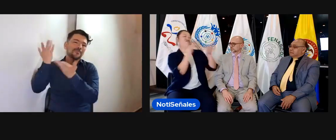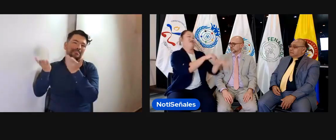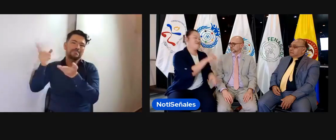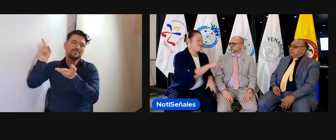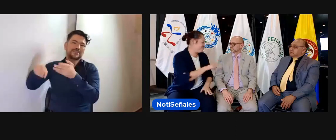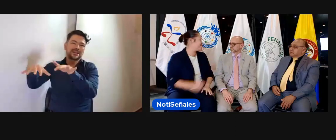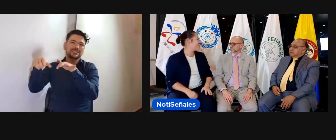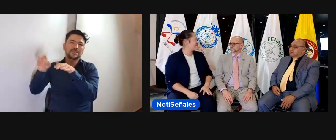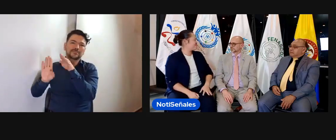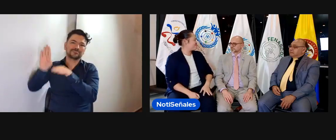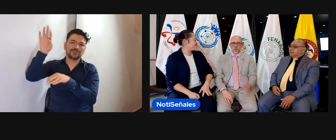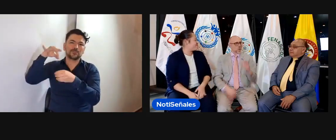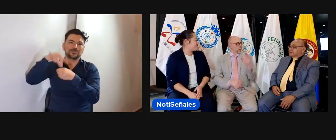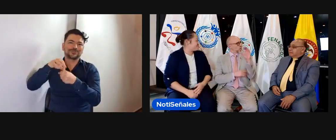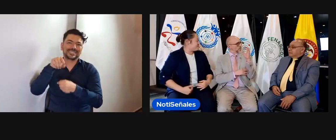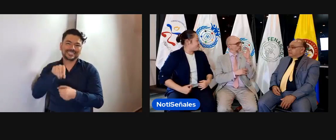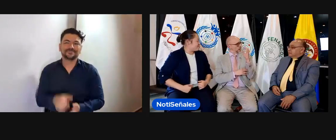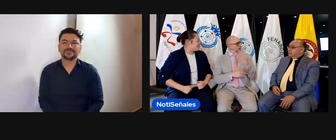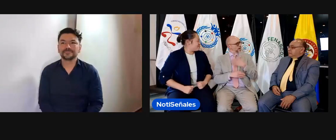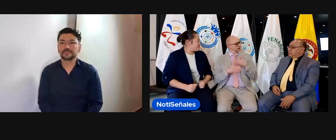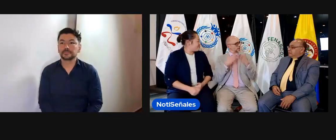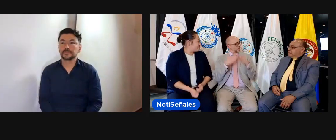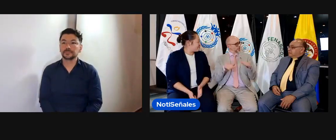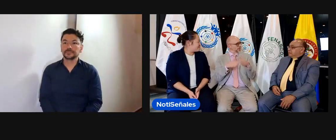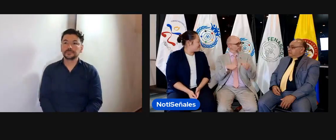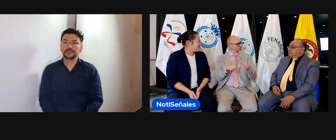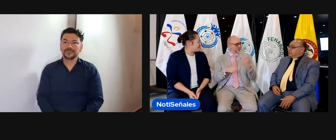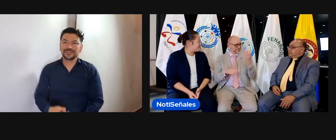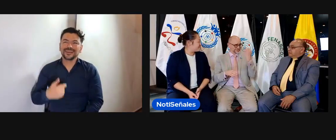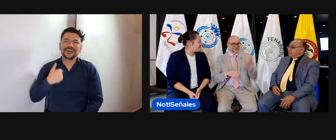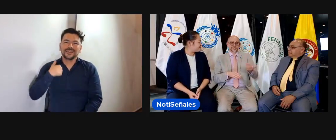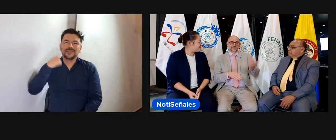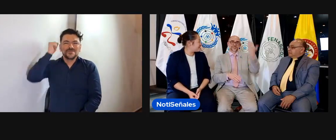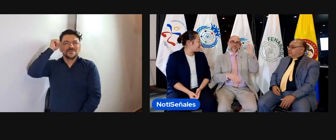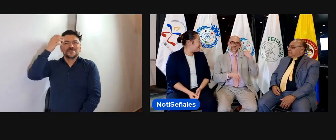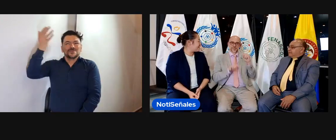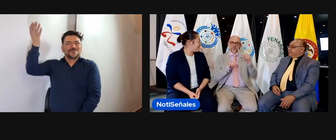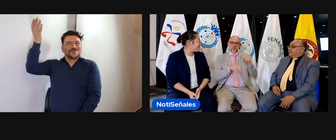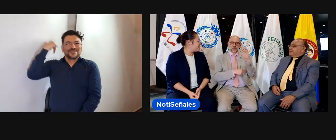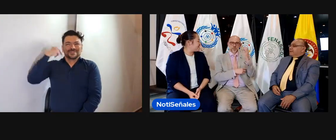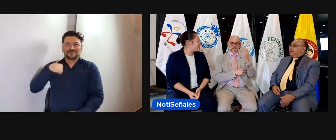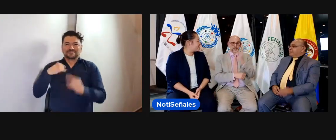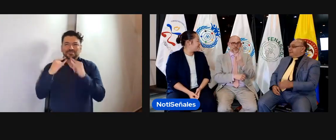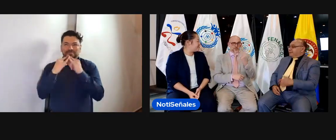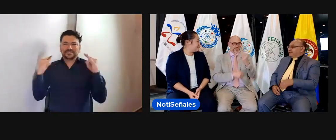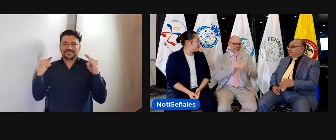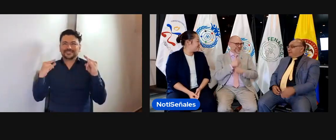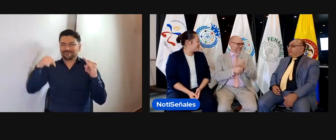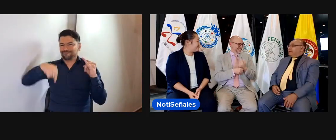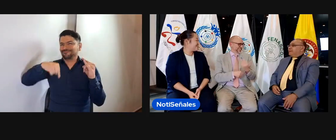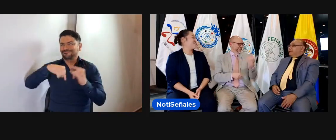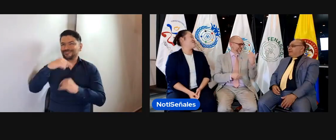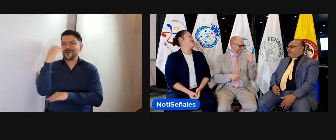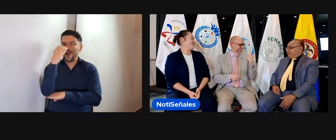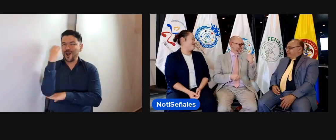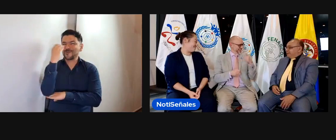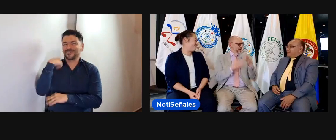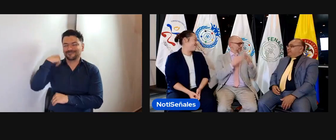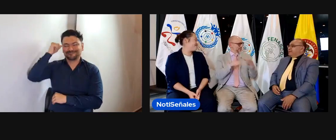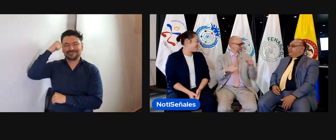puedan acompañarnos allá en Corea también en el Congreso Mundial de Sordos. Y es que de hecho yo me acuerdo que de Colombia también se tuvo el